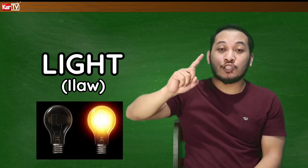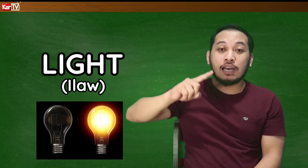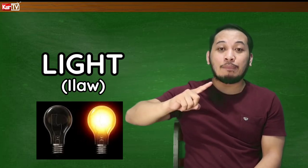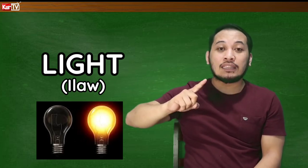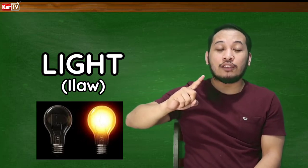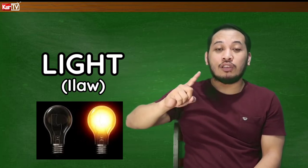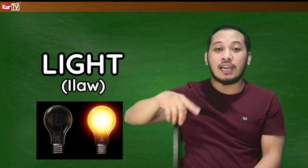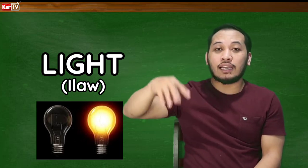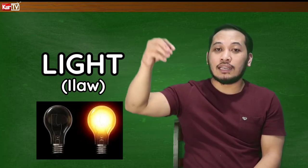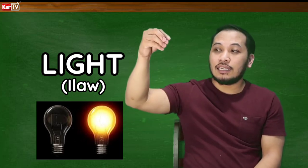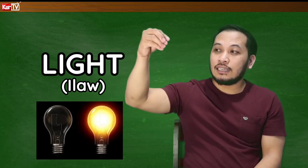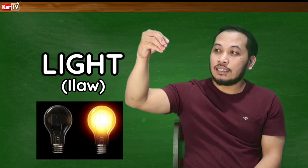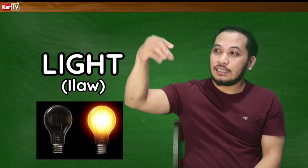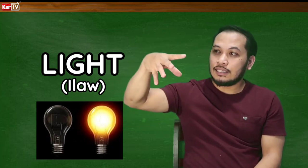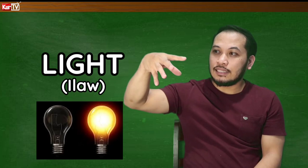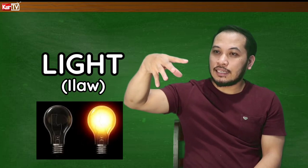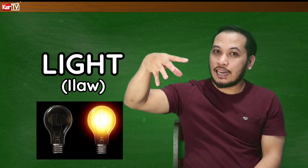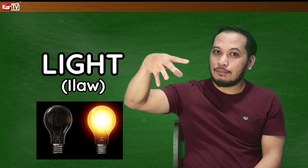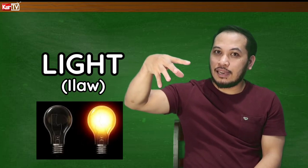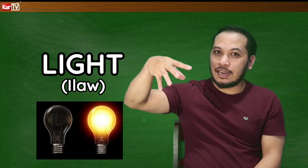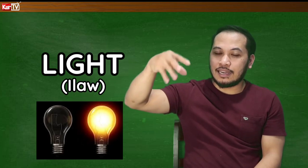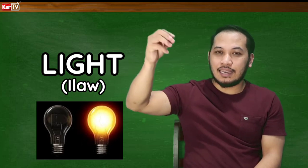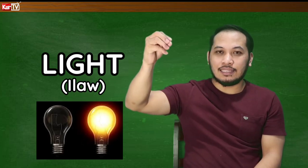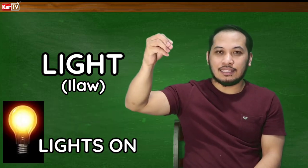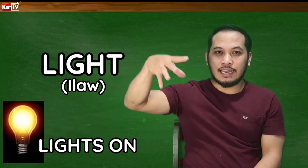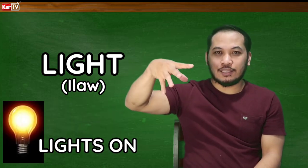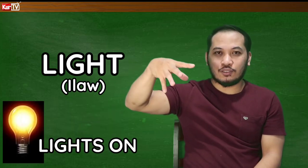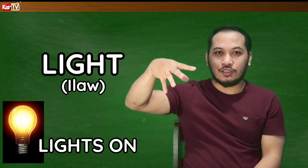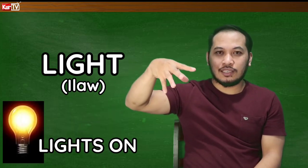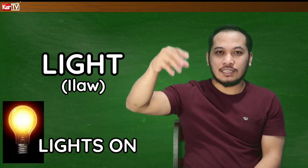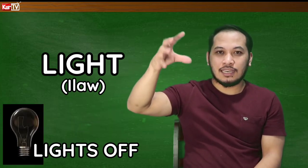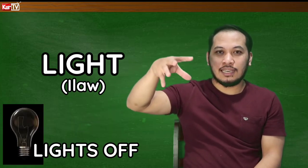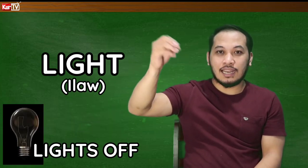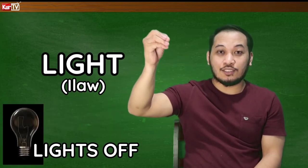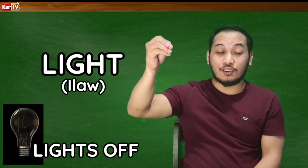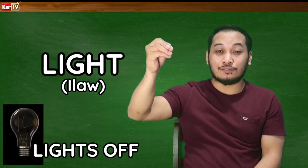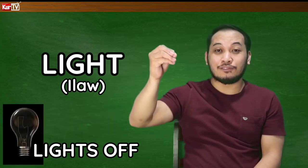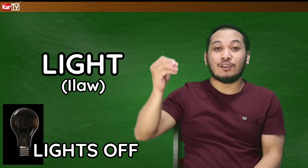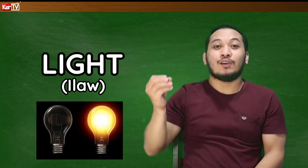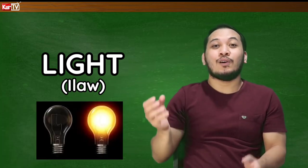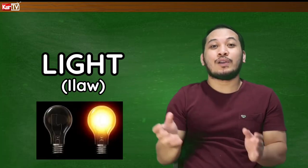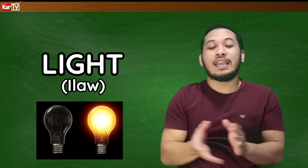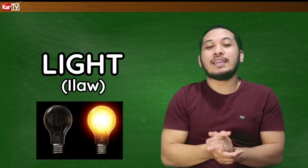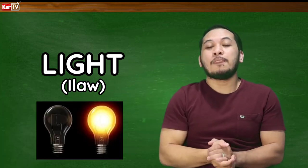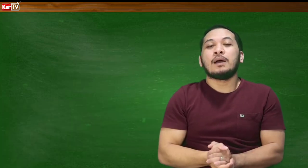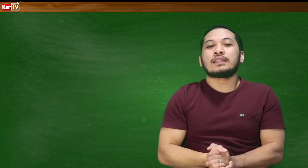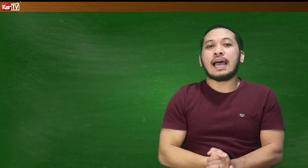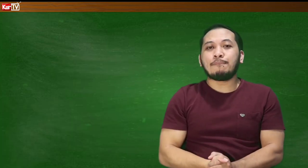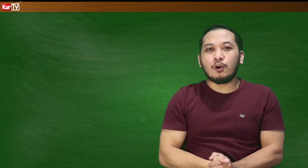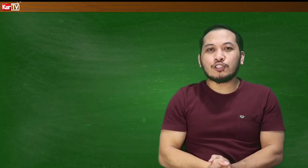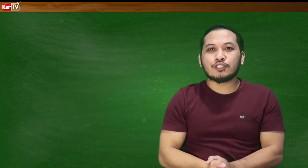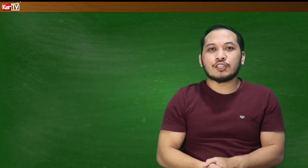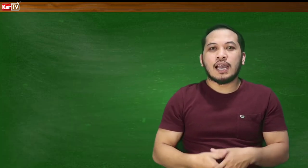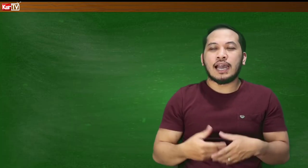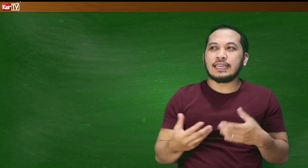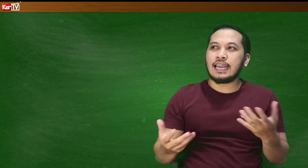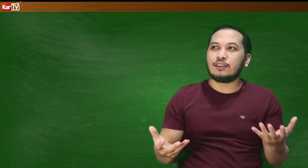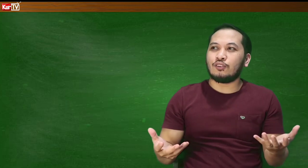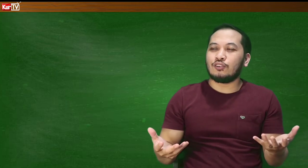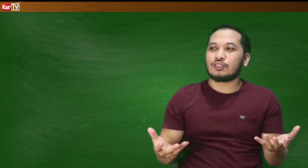So, dapat, ano lang, kalman lang, ayan, lights on, lights off. Okay? Tapos, ayan, o